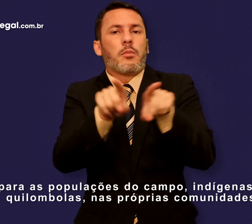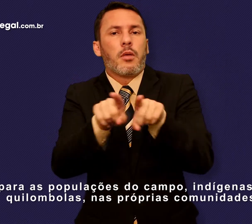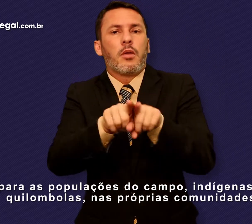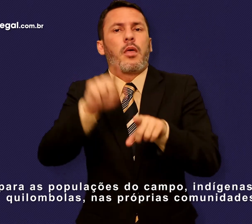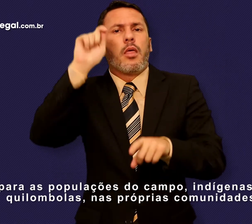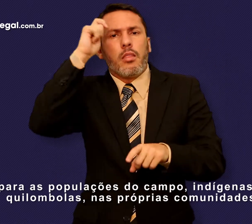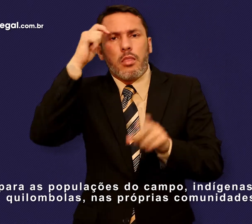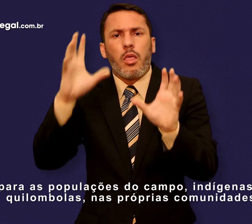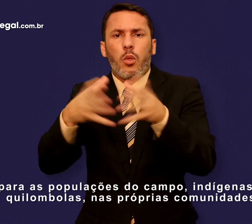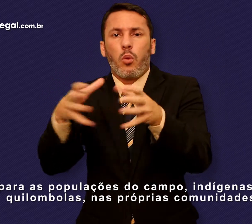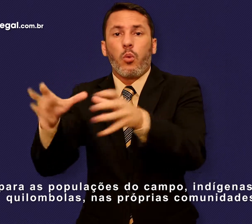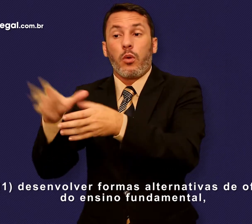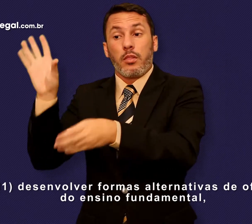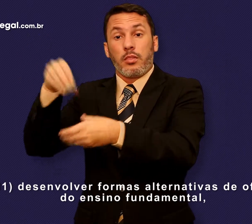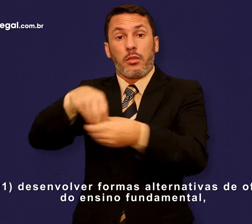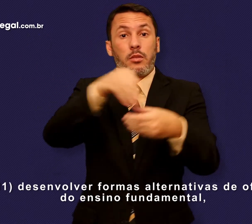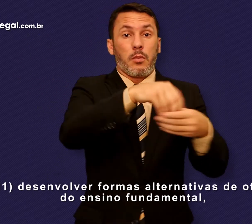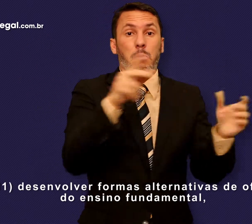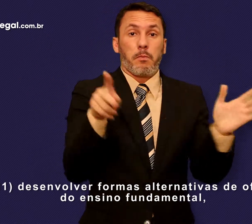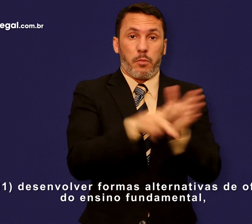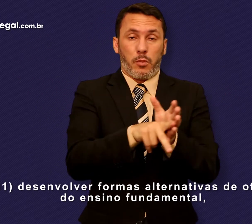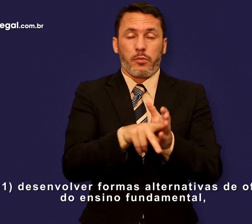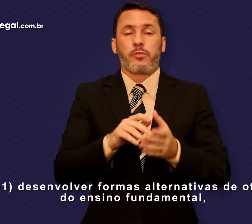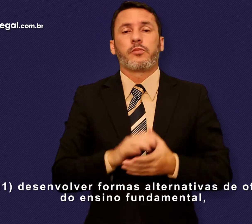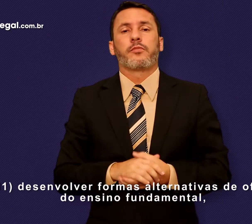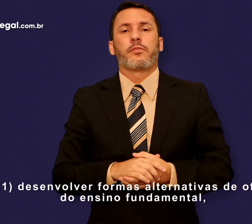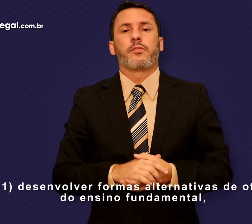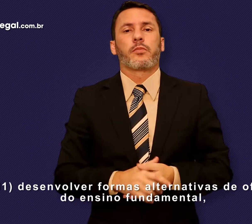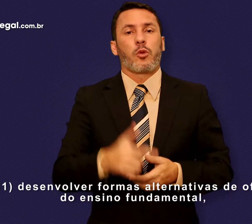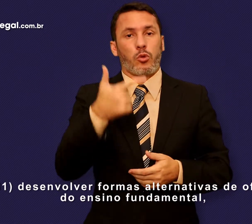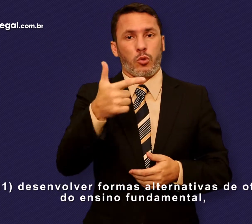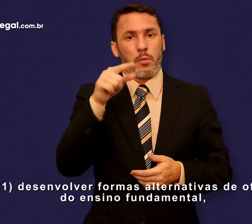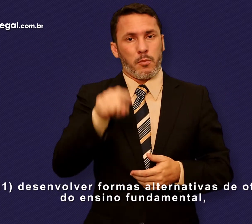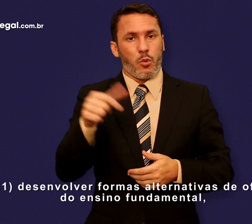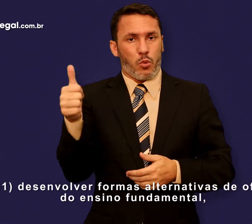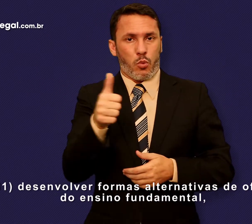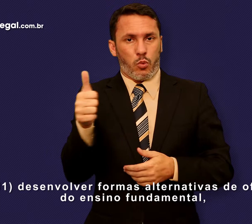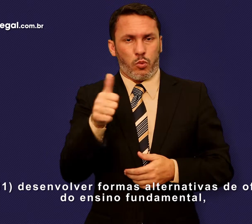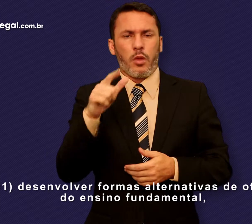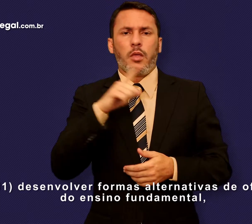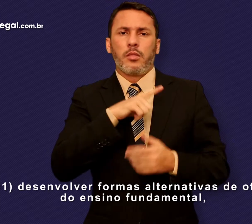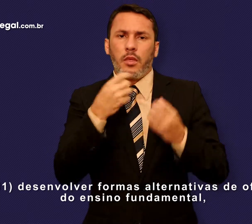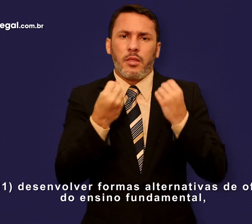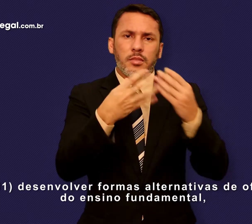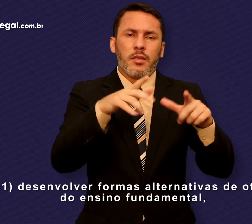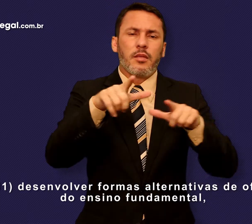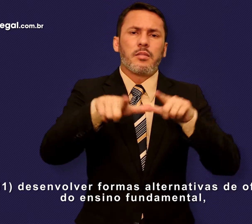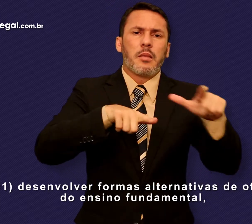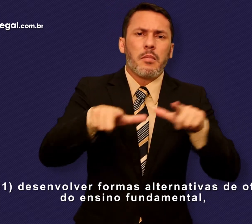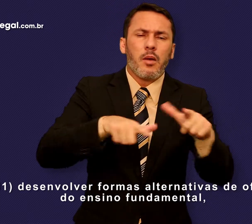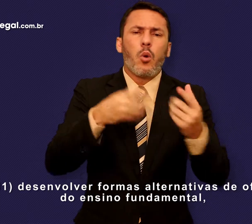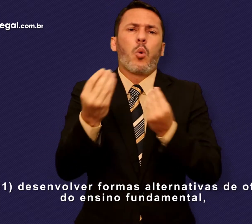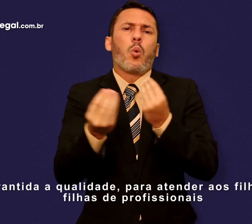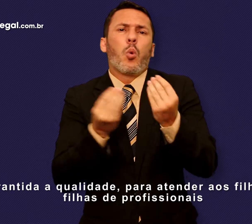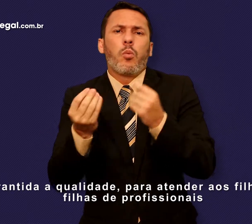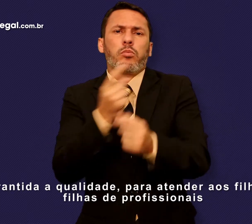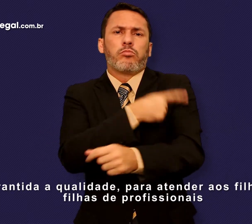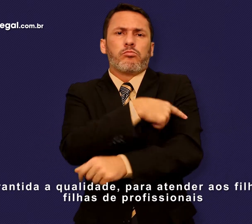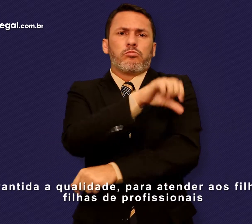nas próprias comunidades. 2.11. Desenvolver formas alternativas de oferta do ensino fundamental, garantida a